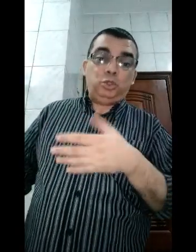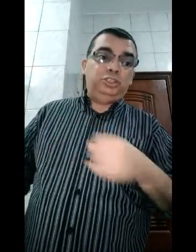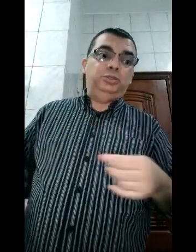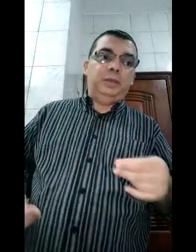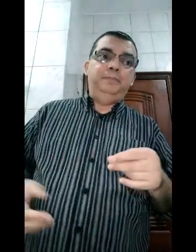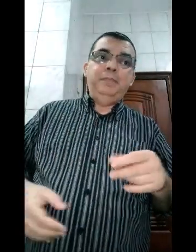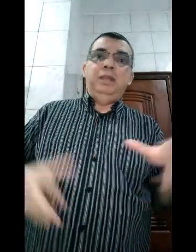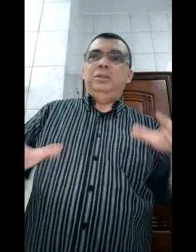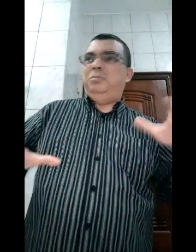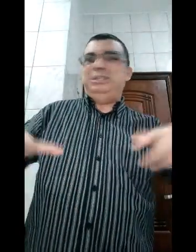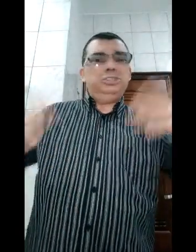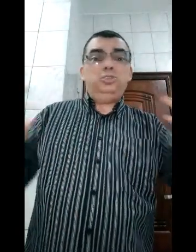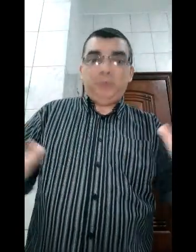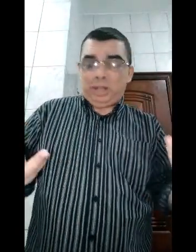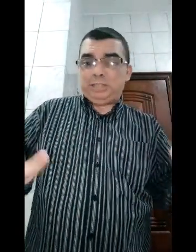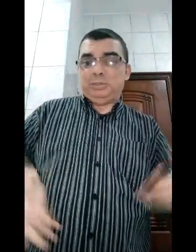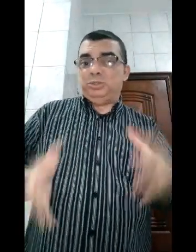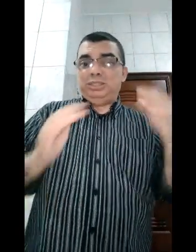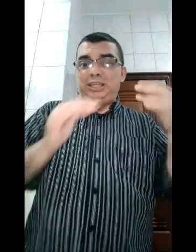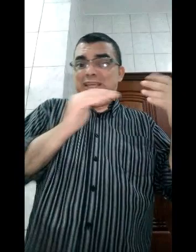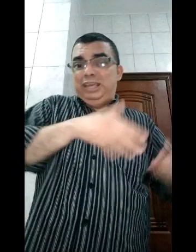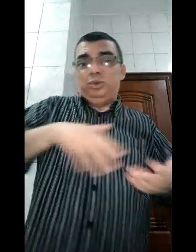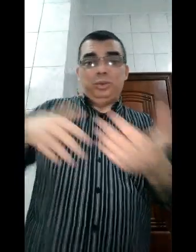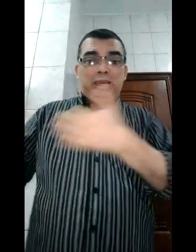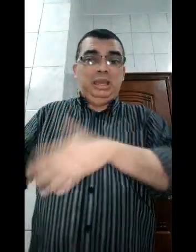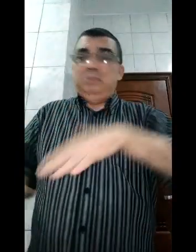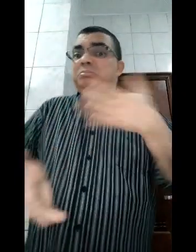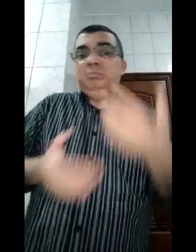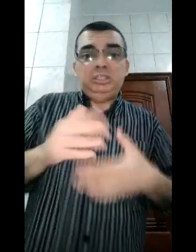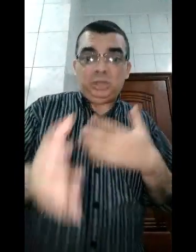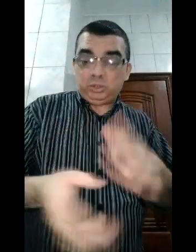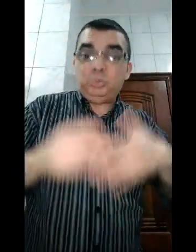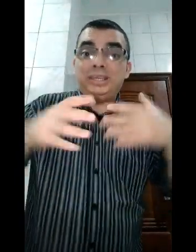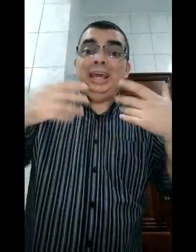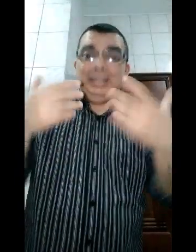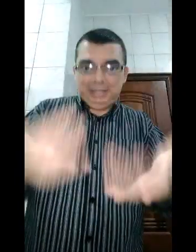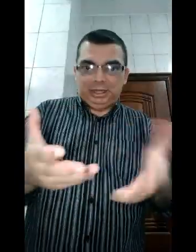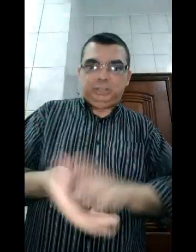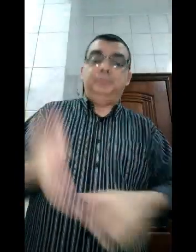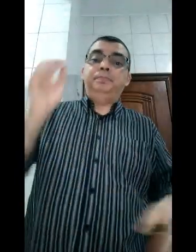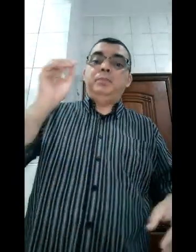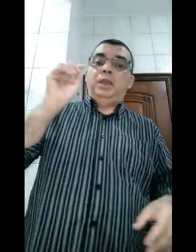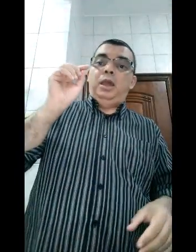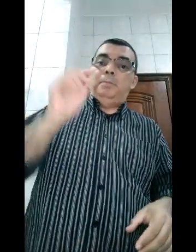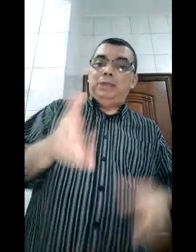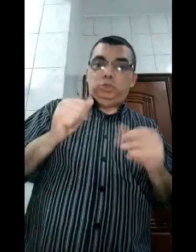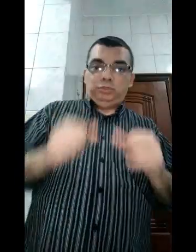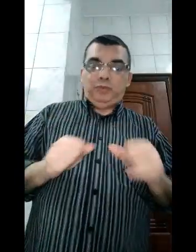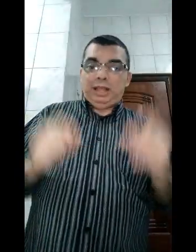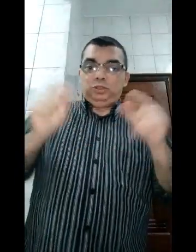Toddynho, né? Mas isso não vem ao caso, pessoal. Se ele é gay ou não é gay, isso é um assunto que é deles. Mas hoje eu vou falar